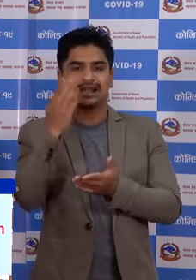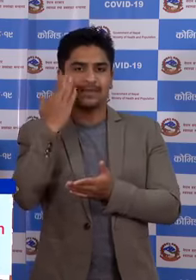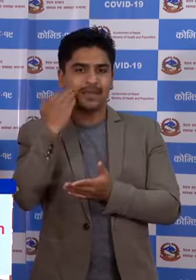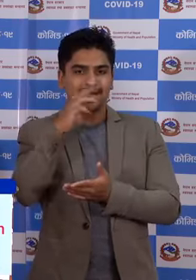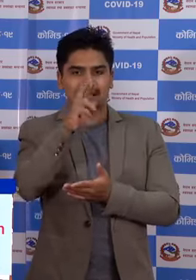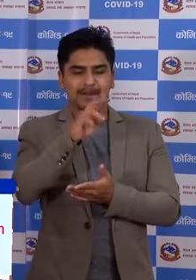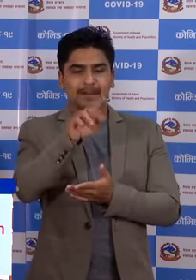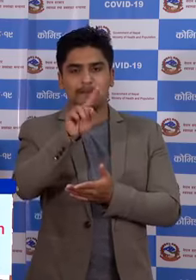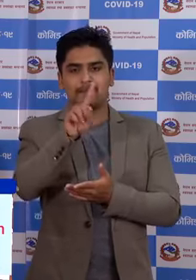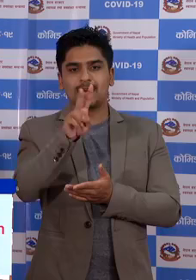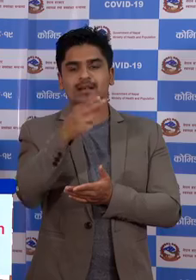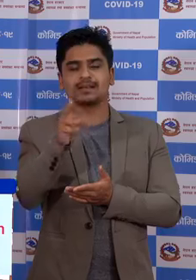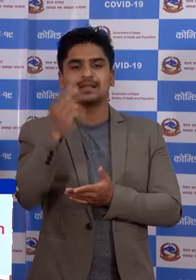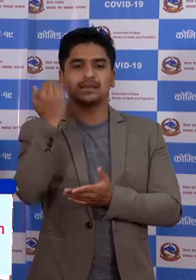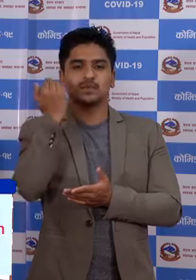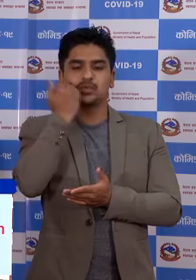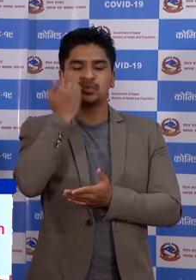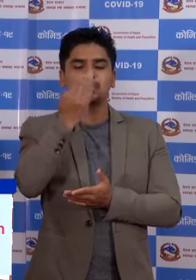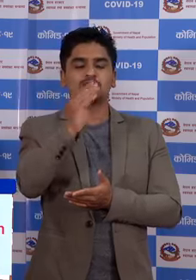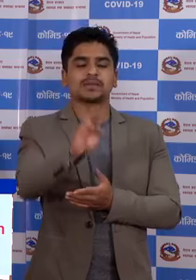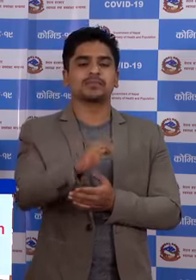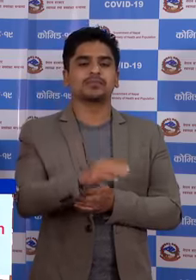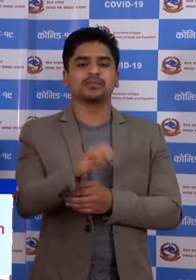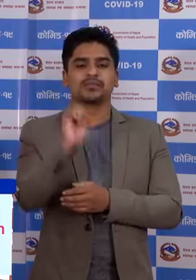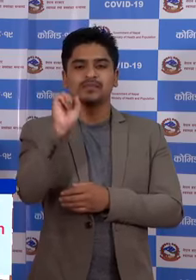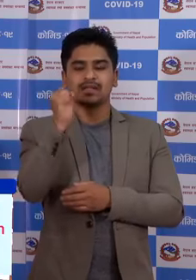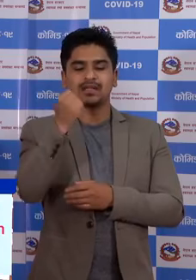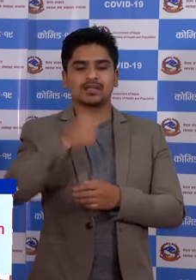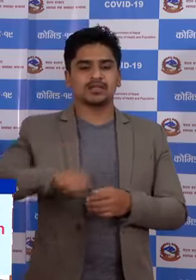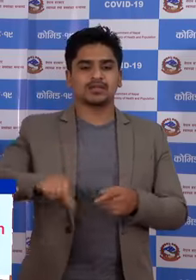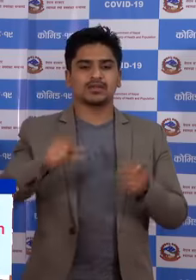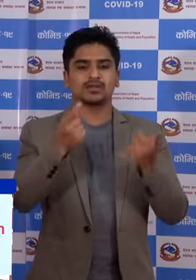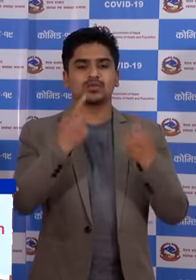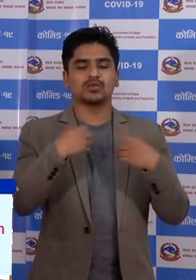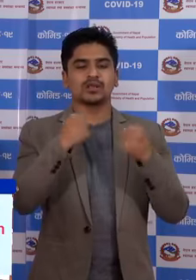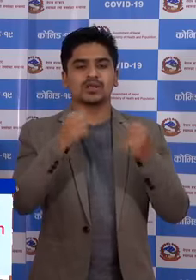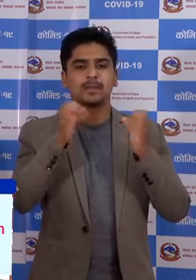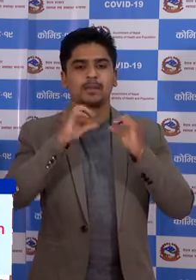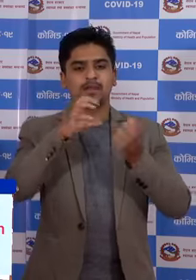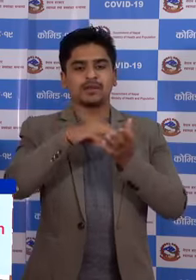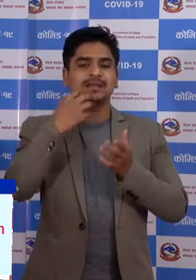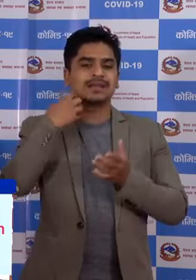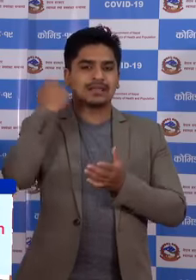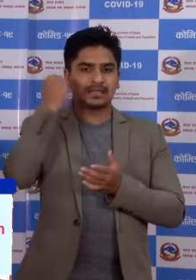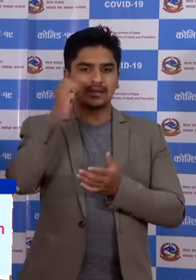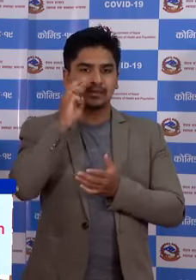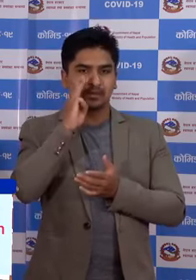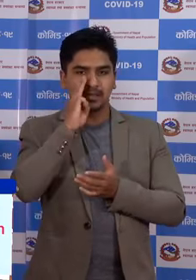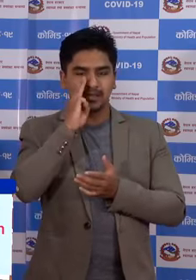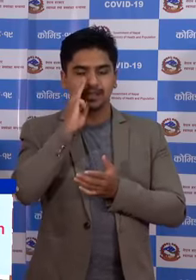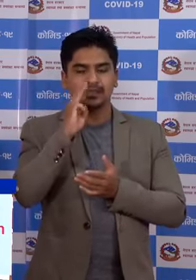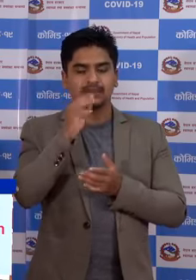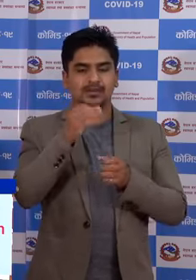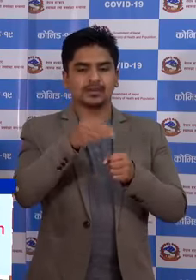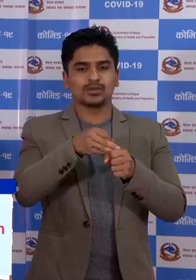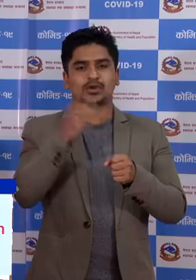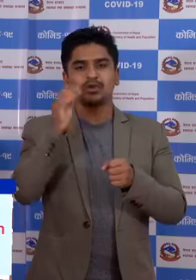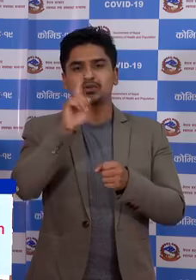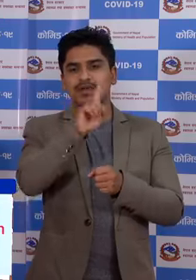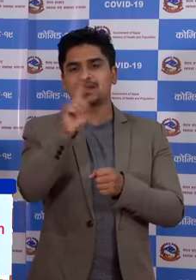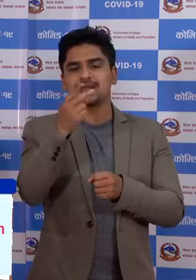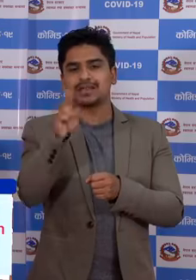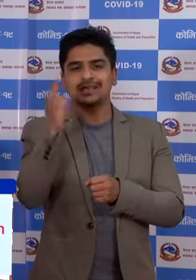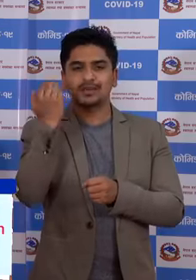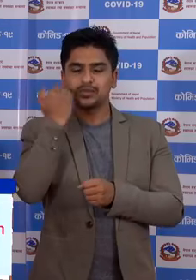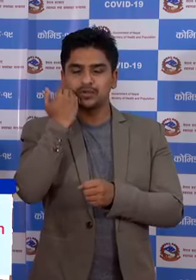महिला रवार जना पूरुस ऋनुंचा राश्टिय जनसे प्रयोक्सल टेकूमें धनुसा को 11 जन